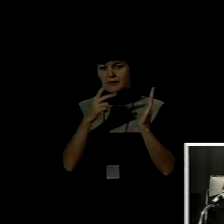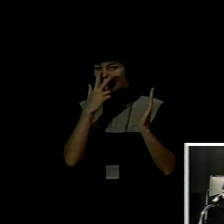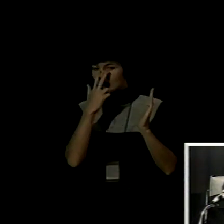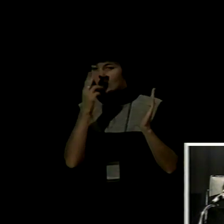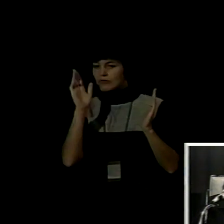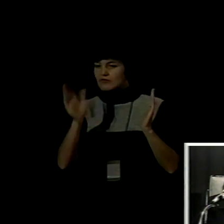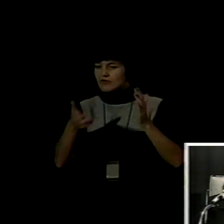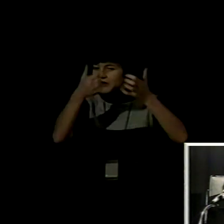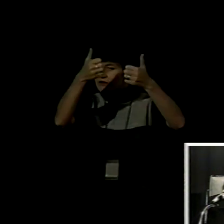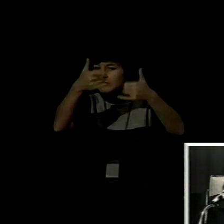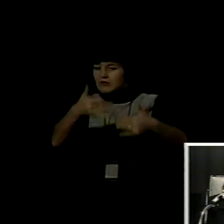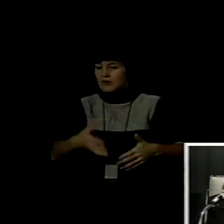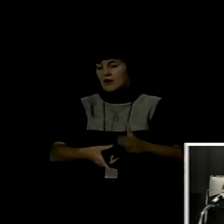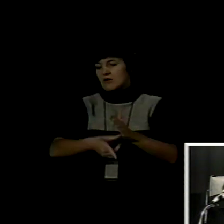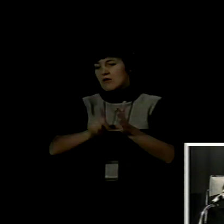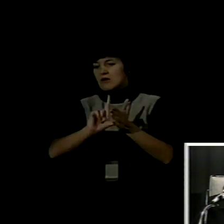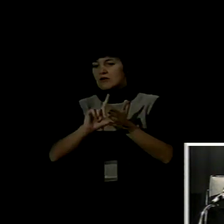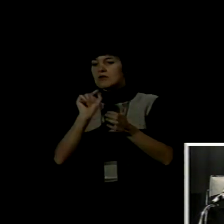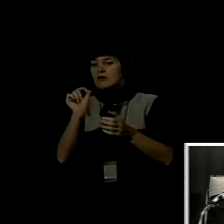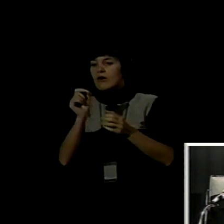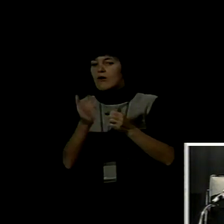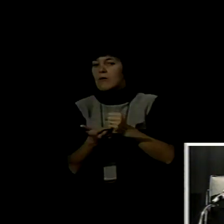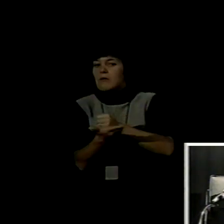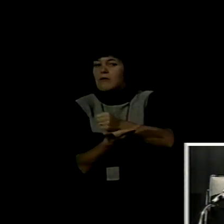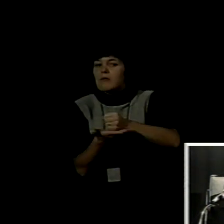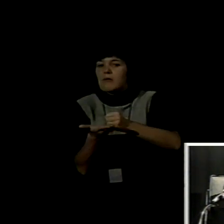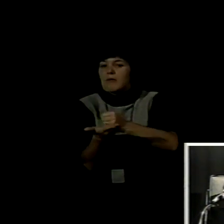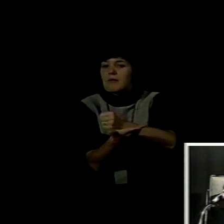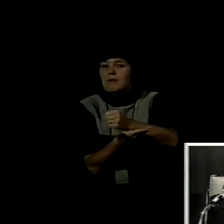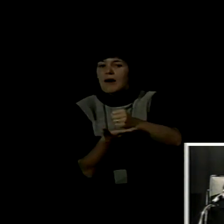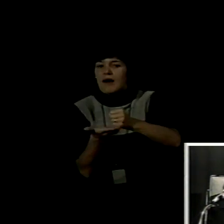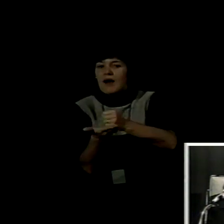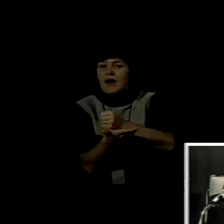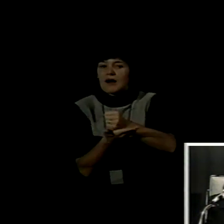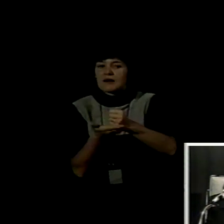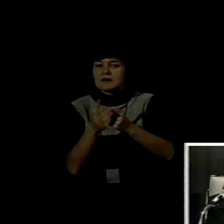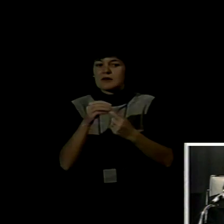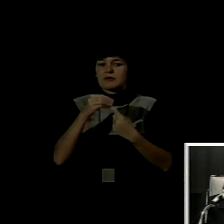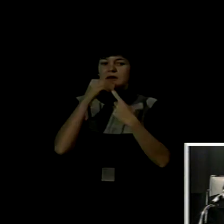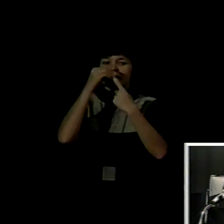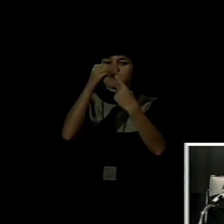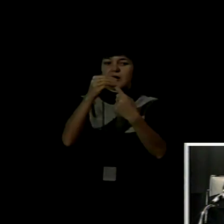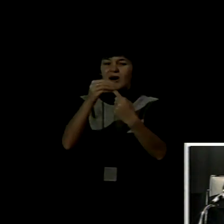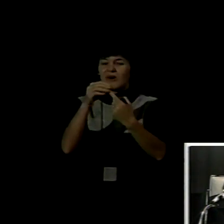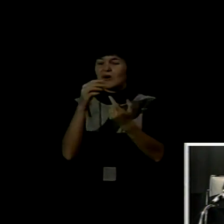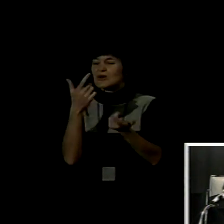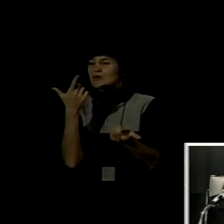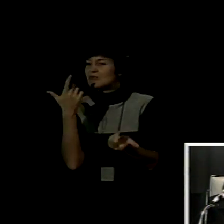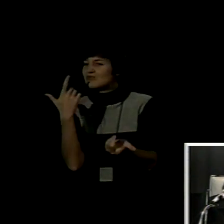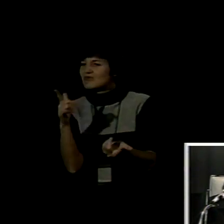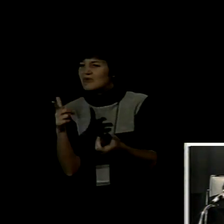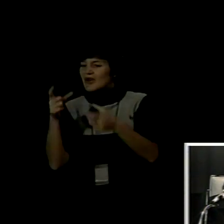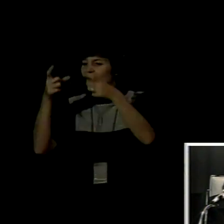aprendizaje conductista que está descontextualizado y sin relación con la vida real de los niños,